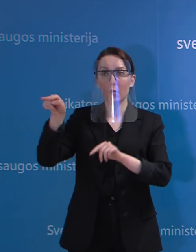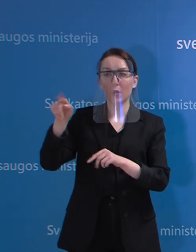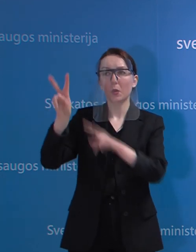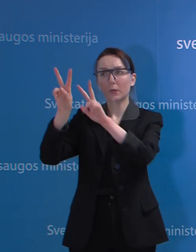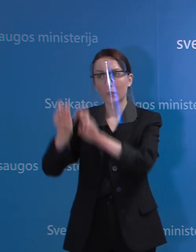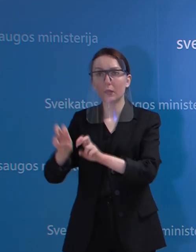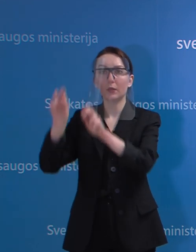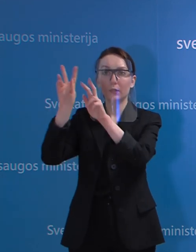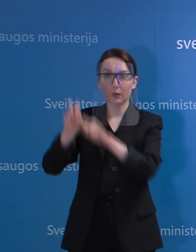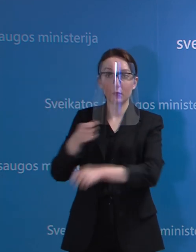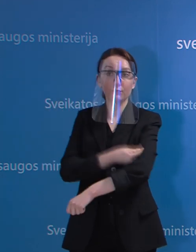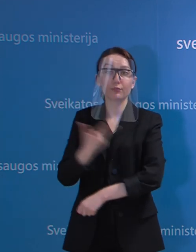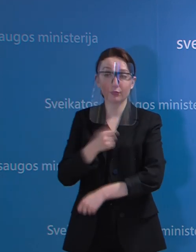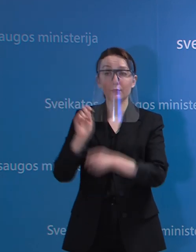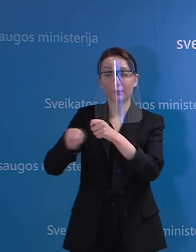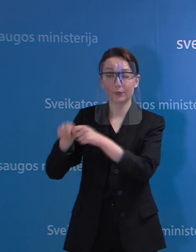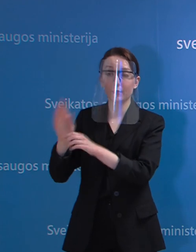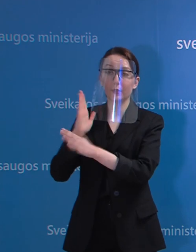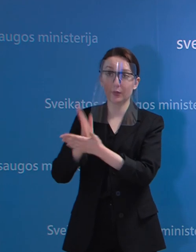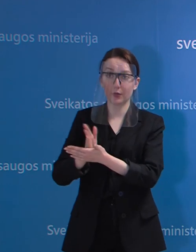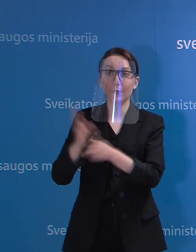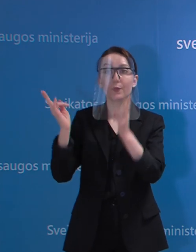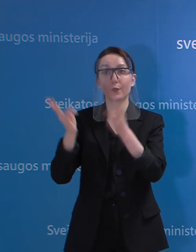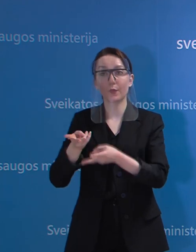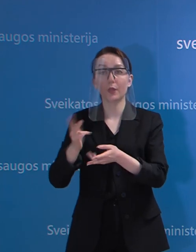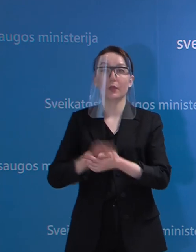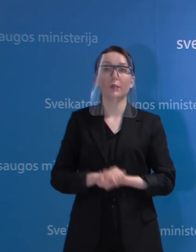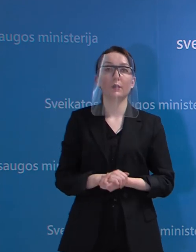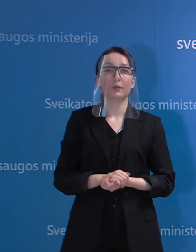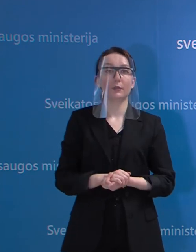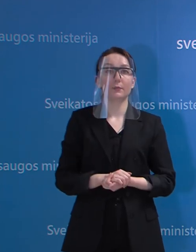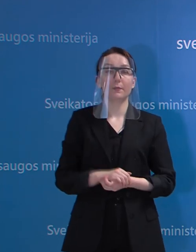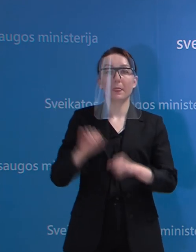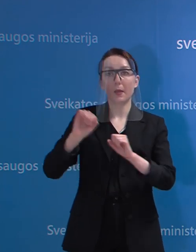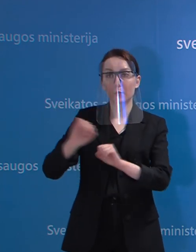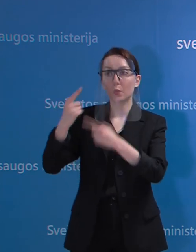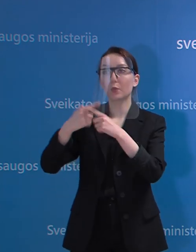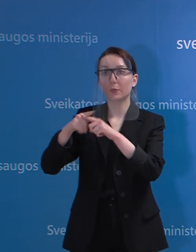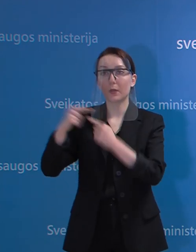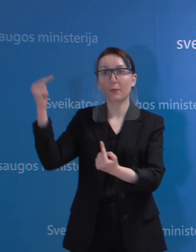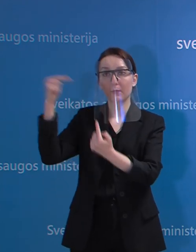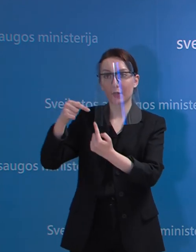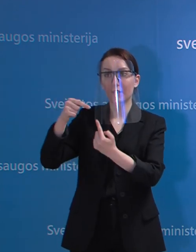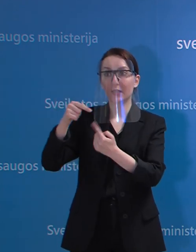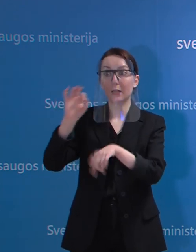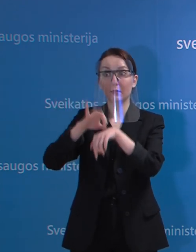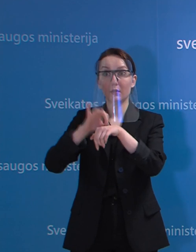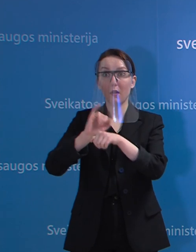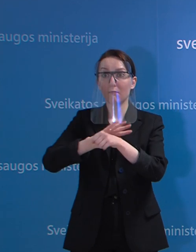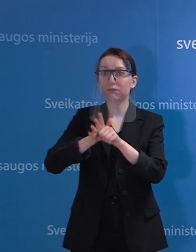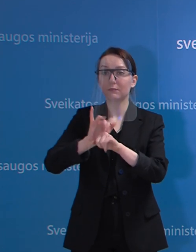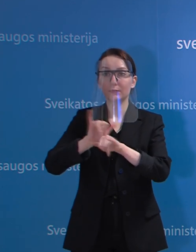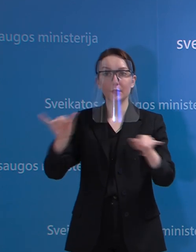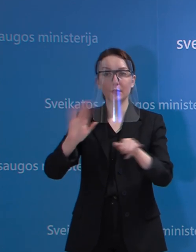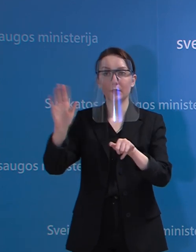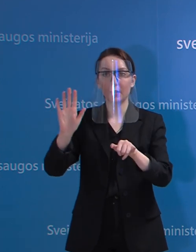tos tyrimus atlieka ir taiko visas reikalingas apsaugos priemonės, kad lyga neišplistų. Detaliau